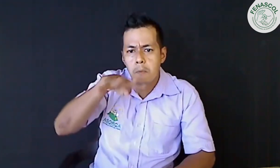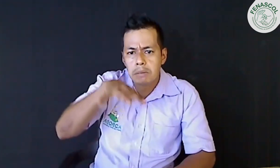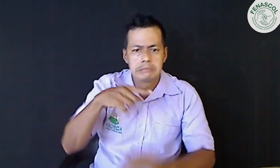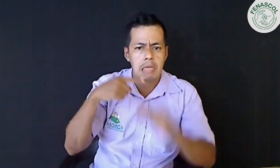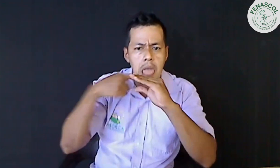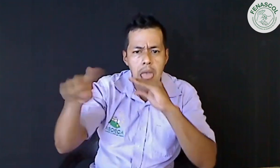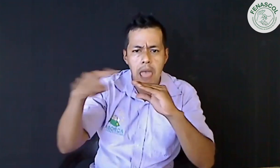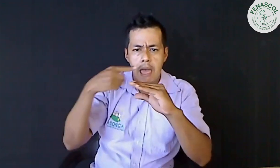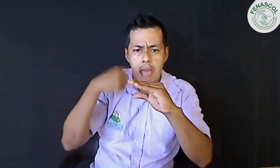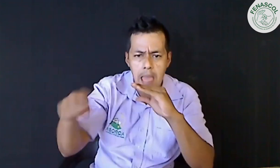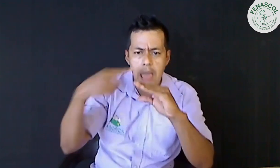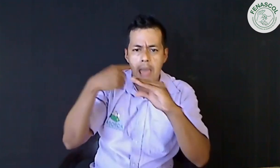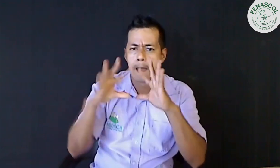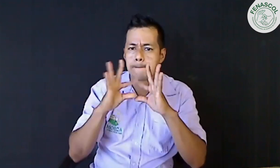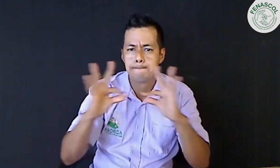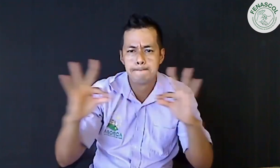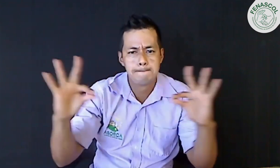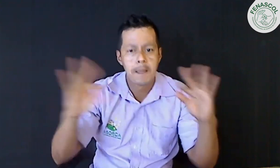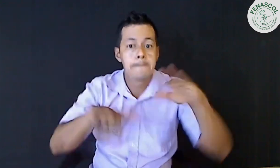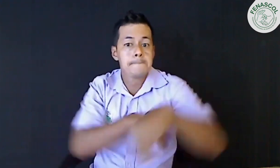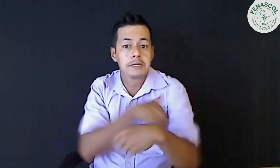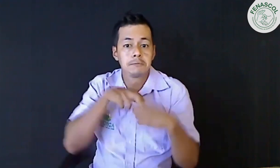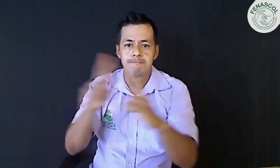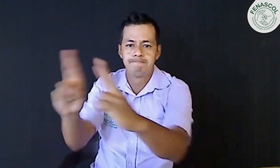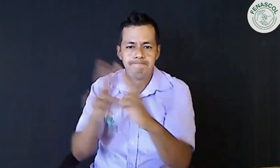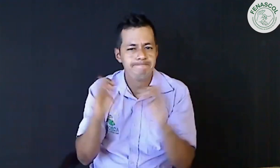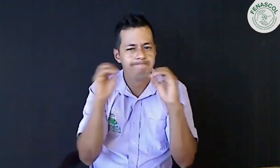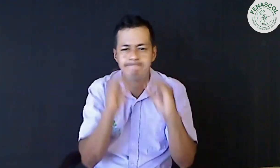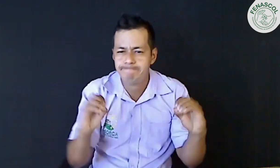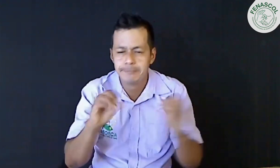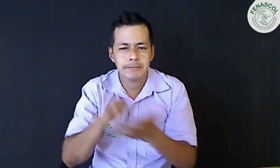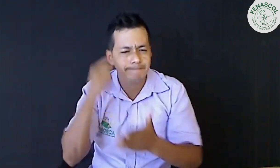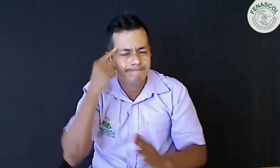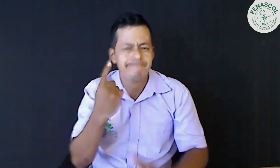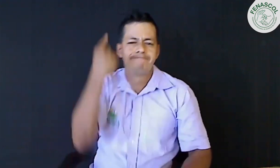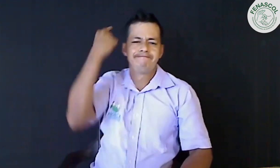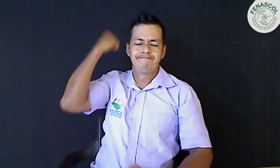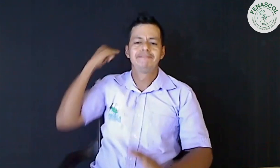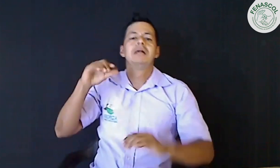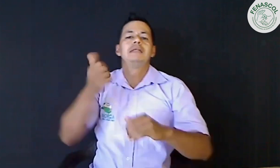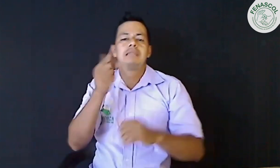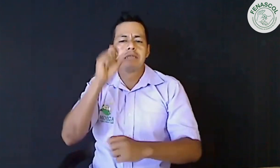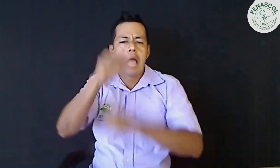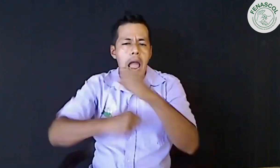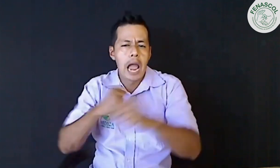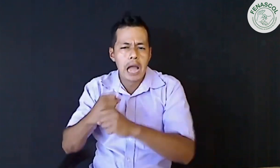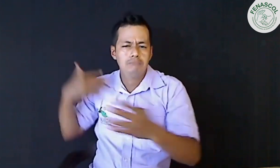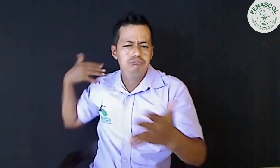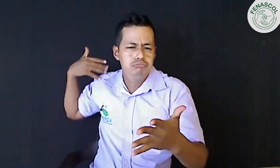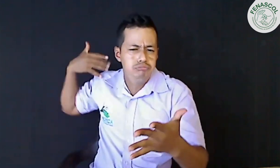Después de cuatro meses de no recibir respuesta por parte del Ministerio de Transporte y además de